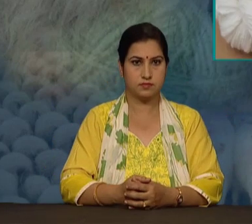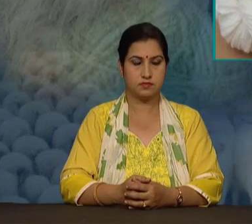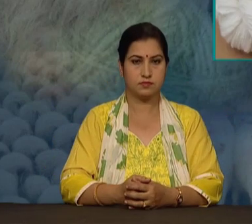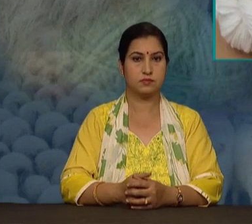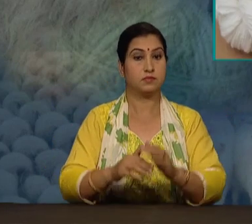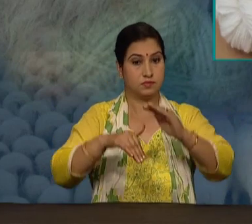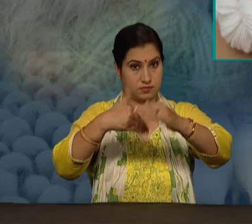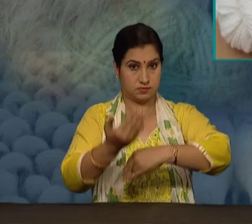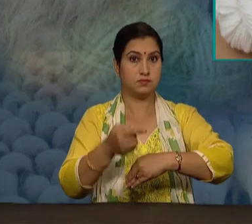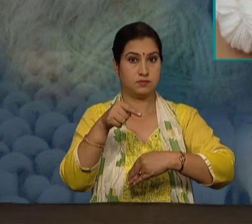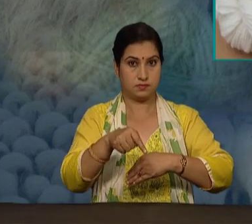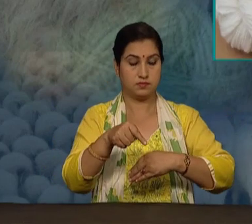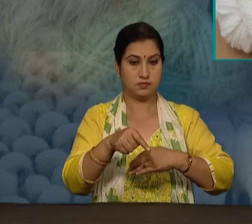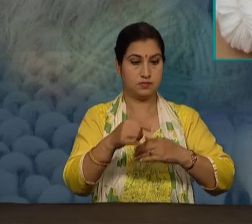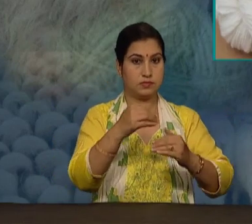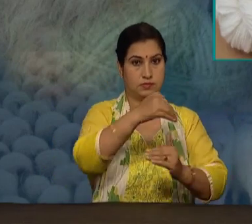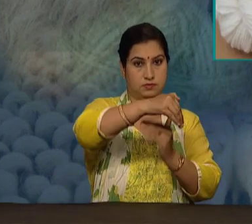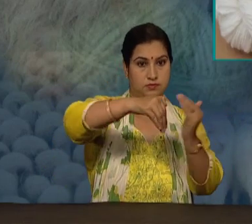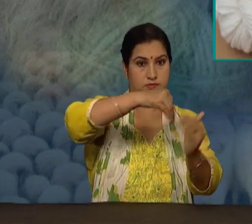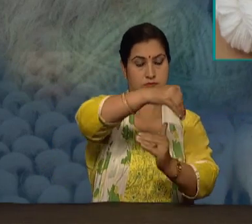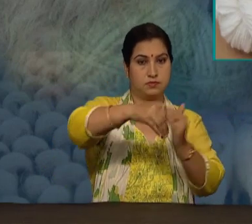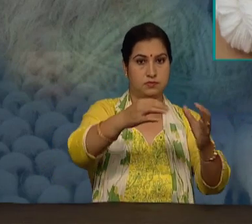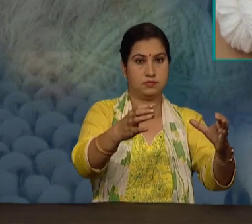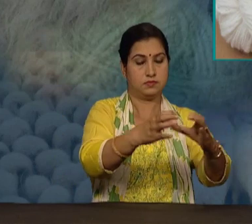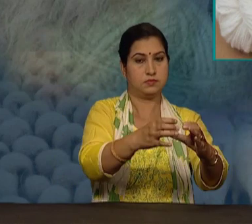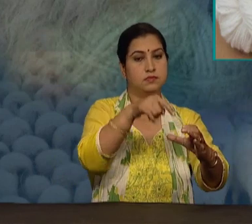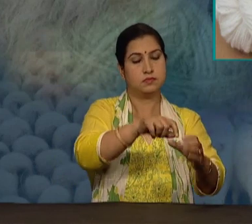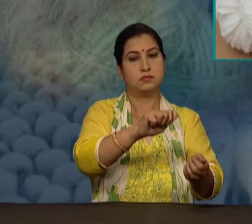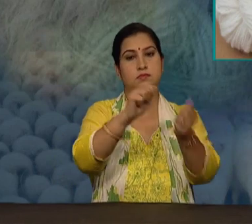फिर लपेट कर उससे धागा बनाया जाता है